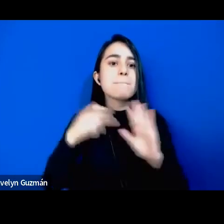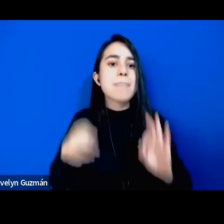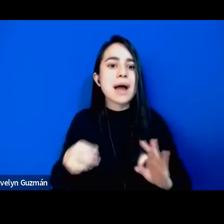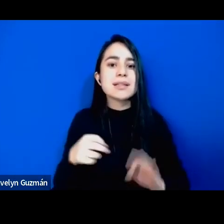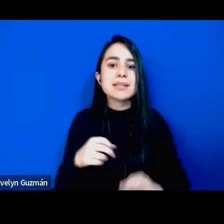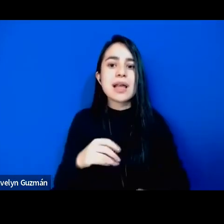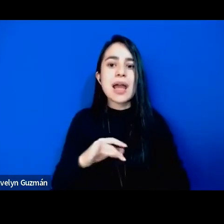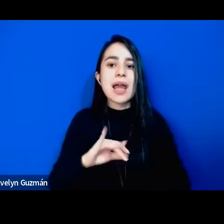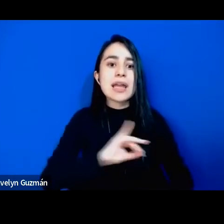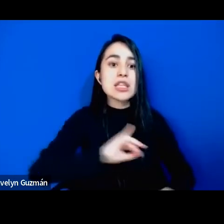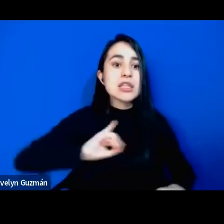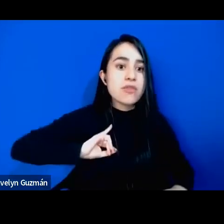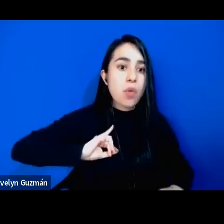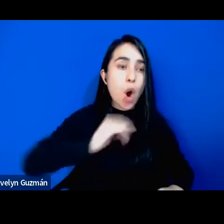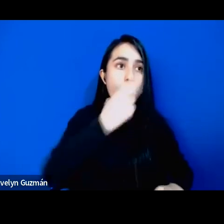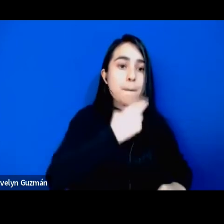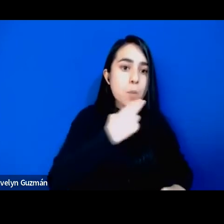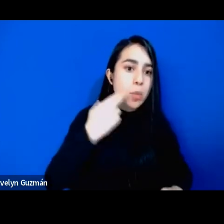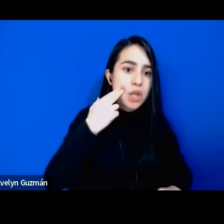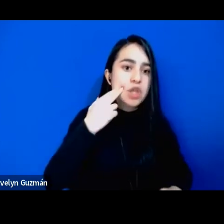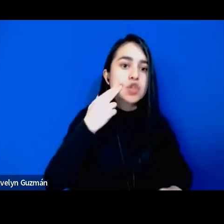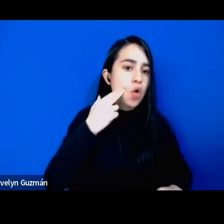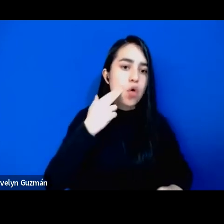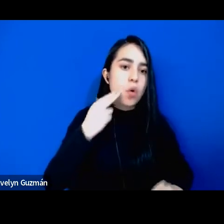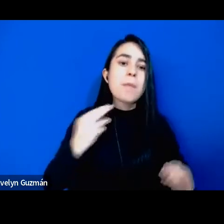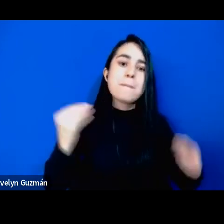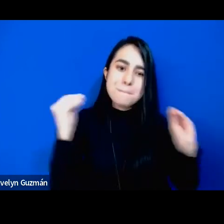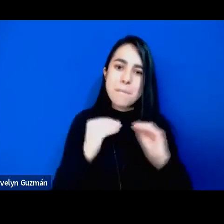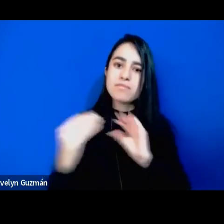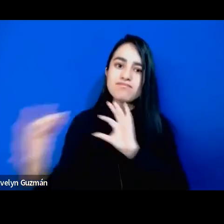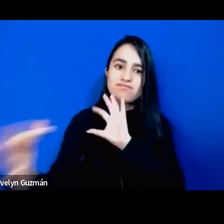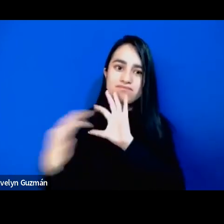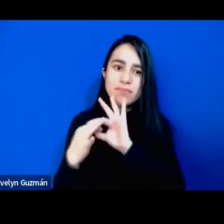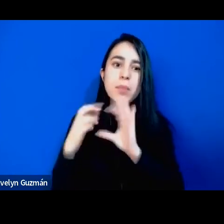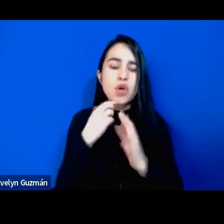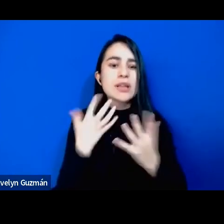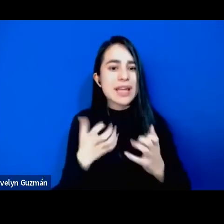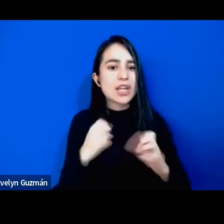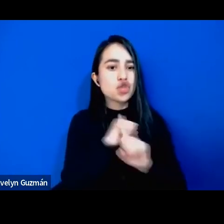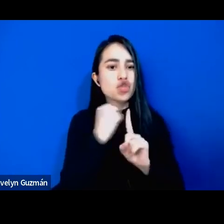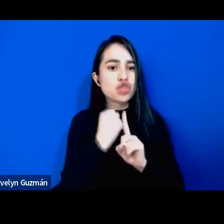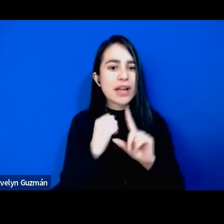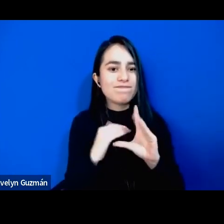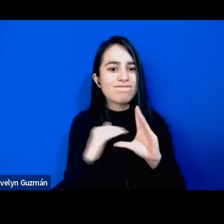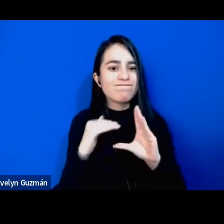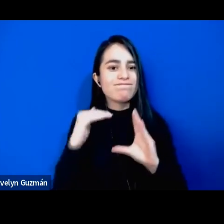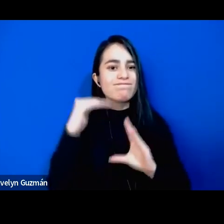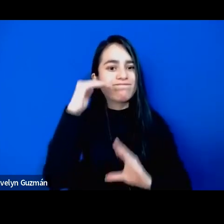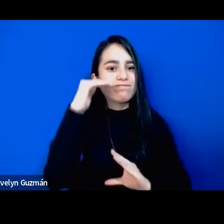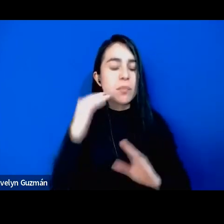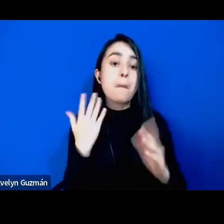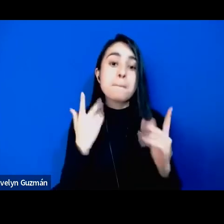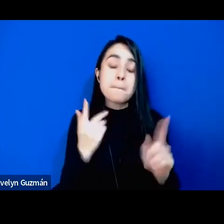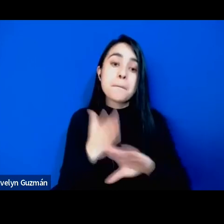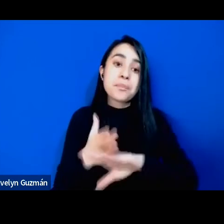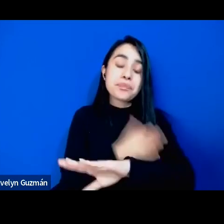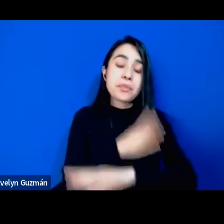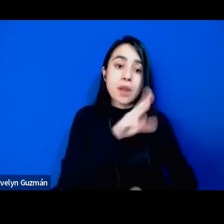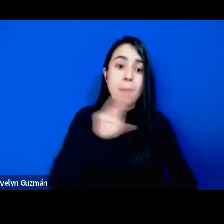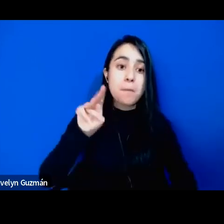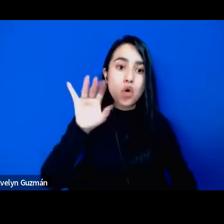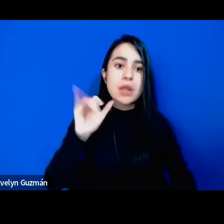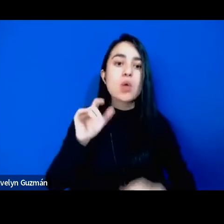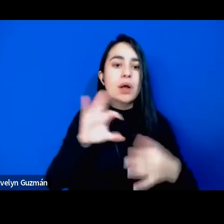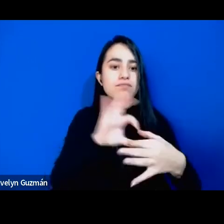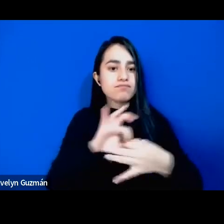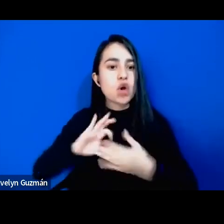solamente hacia sí mismas, en torno del efecto del ascenso social, sino también, como decía Mónica, con sus comunidades.